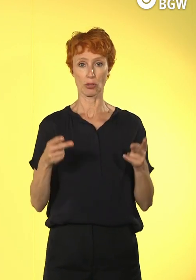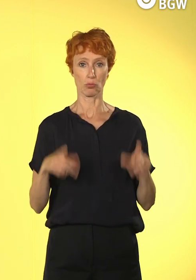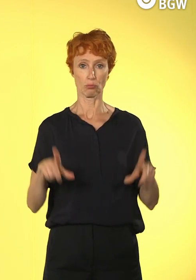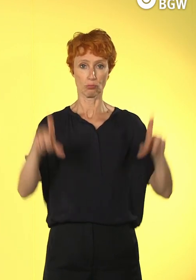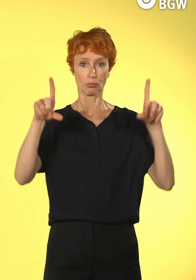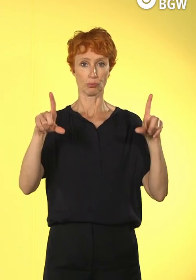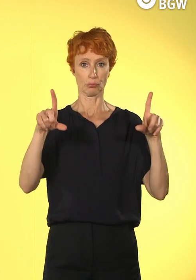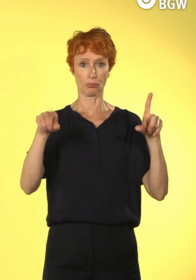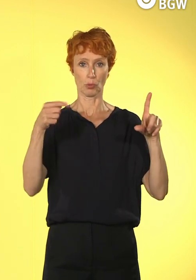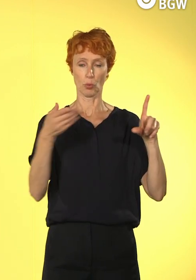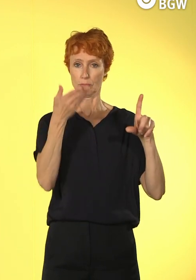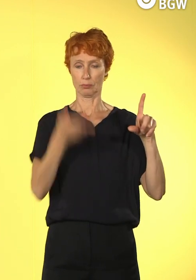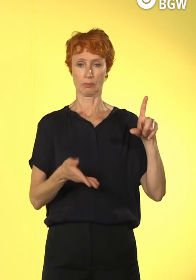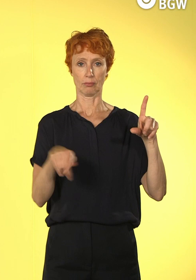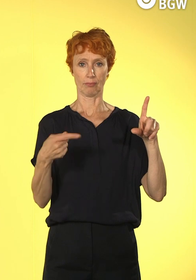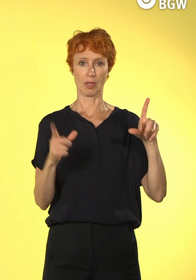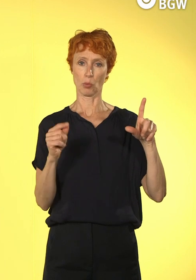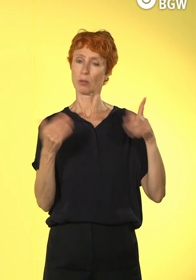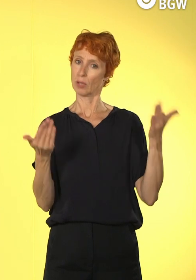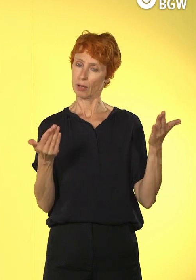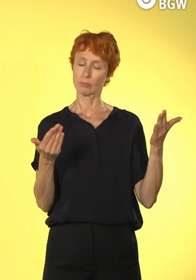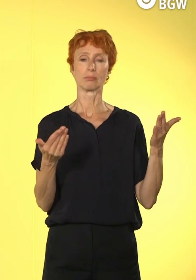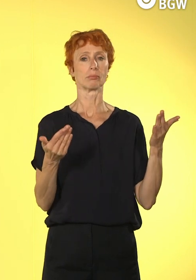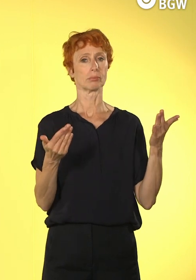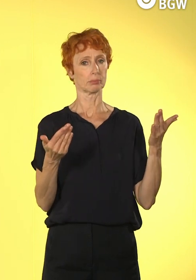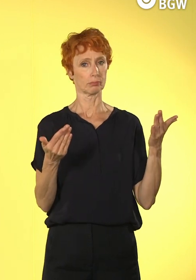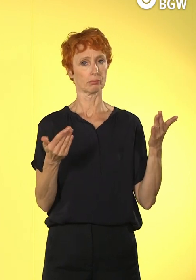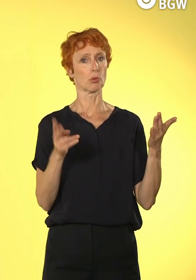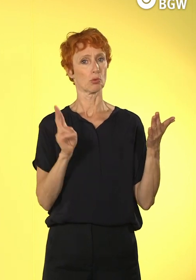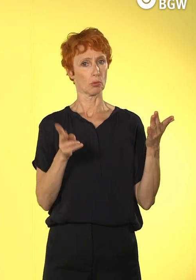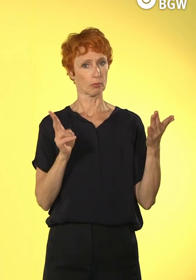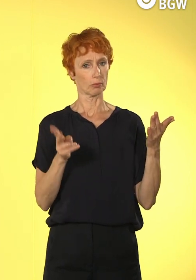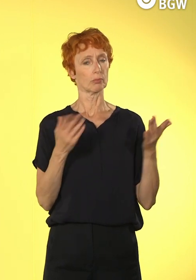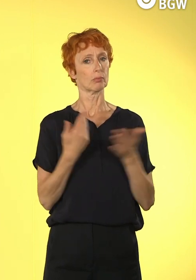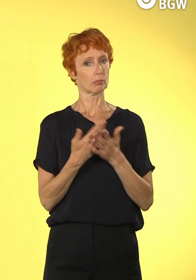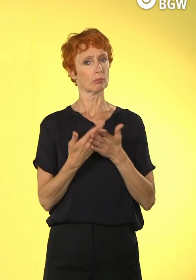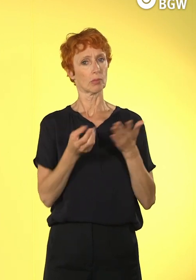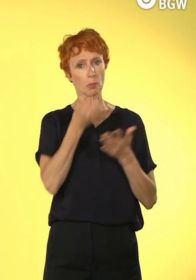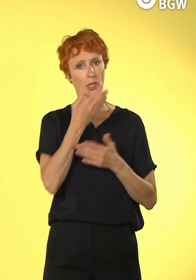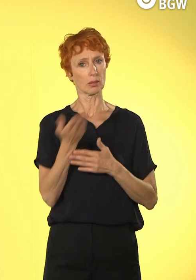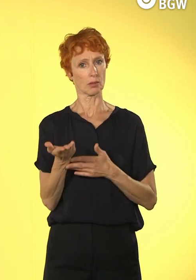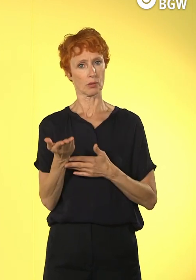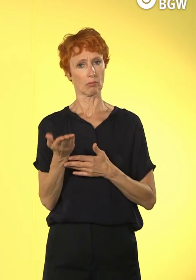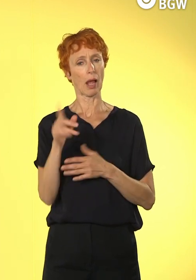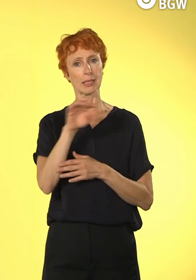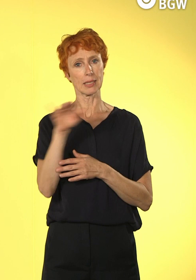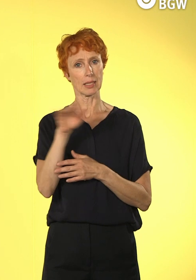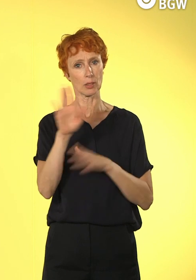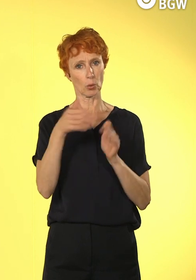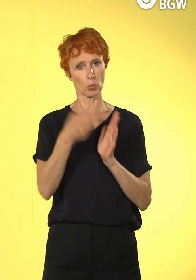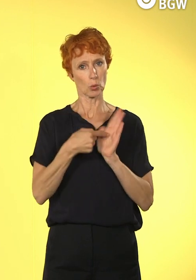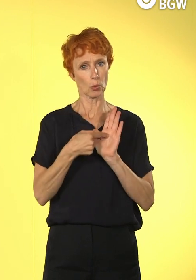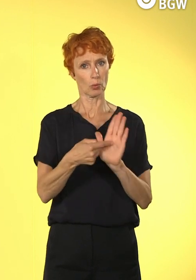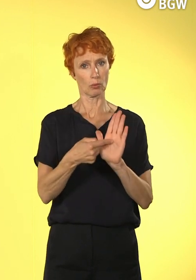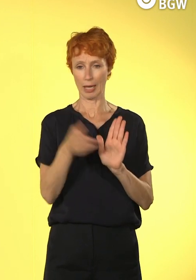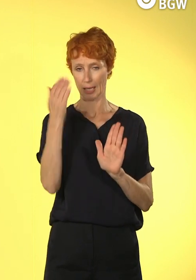Erfolgsstories, wo man natürlich sagen muss, dass der Stand der Digitalisierung, Sie haben es gerade eben von